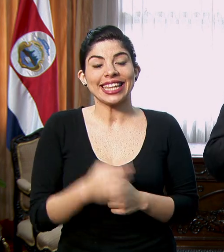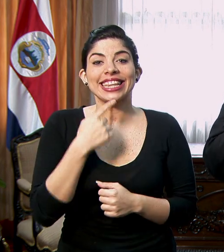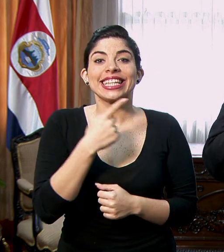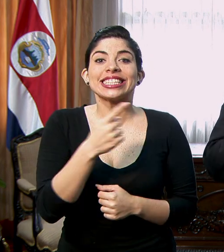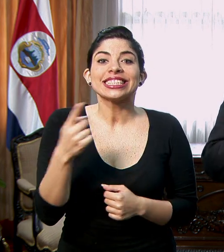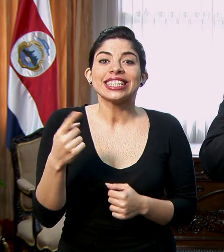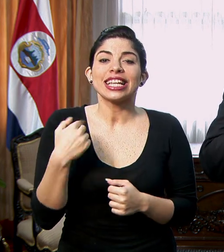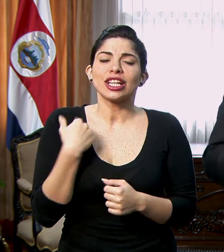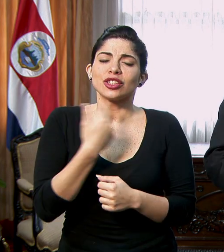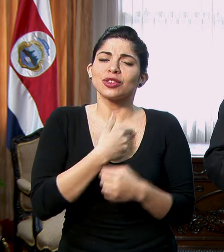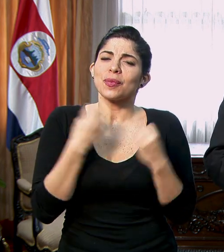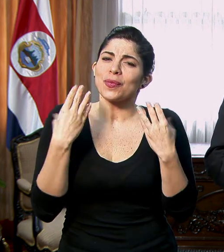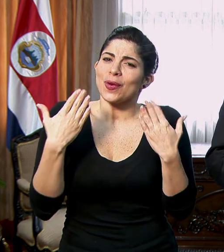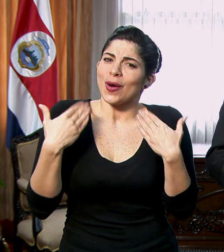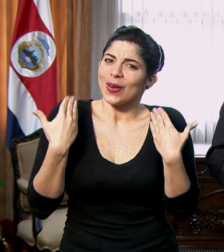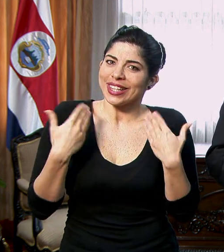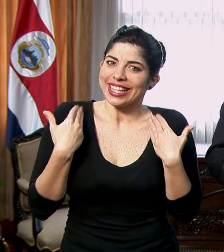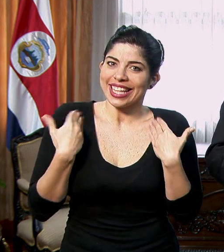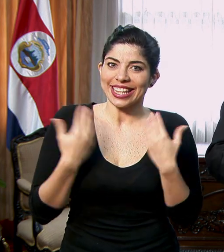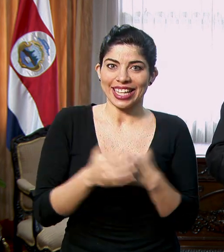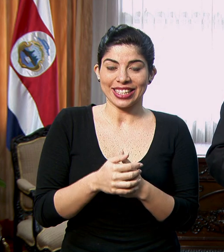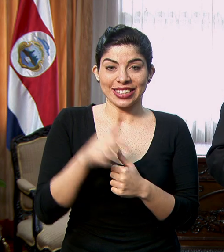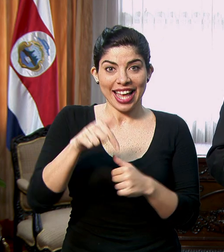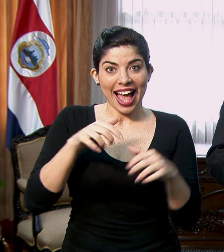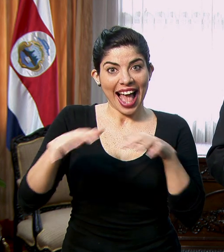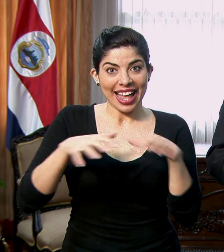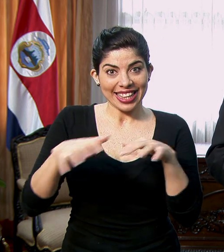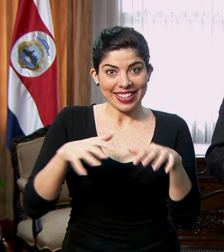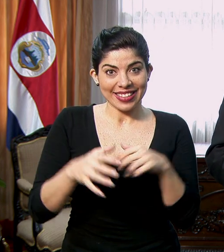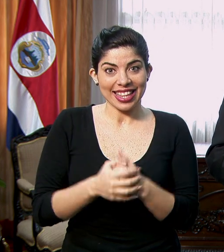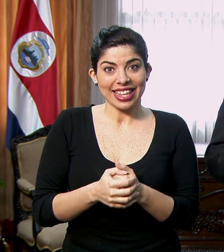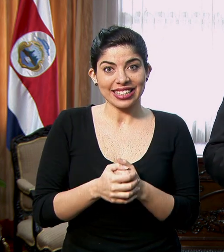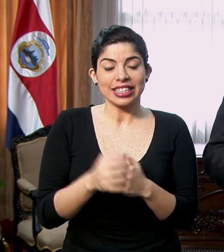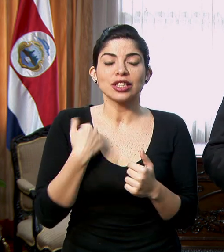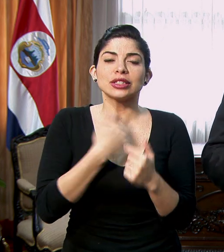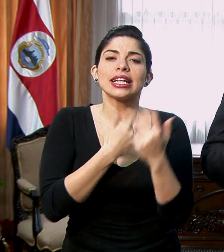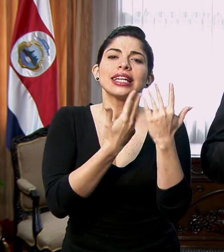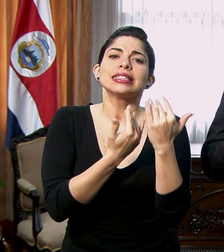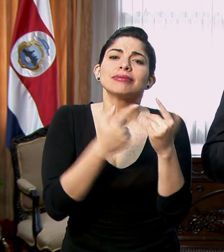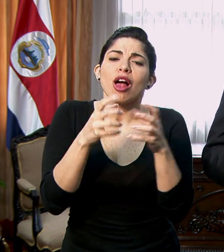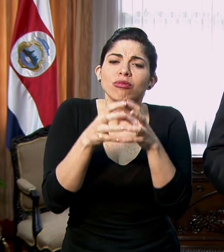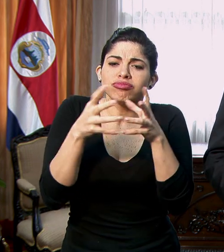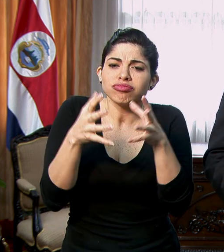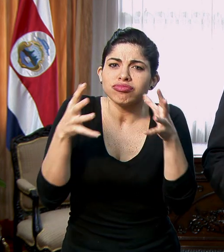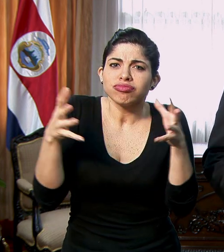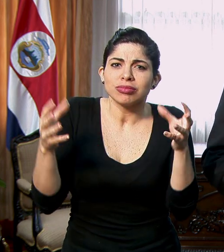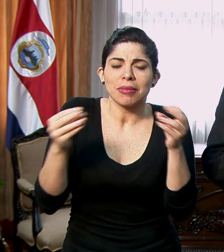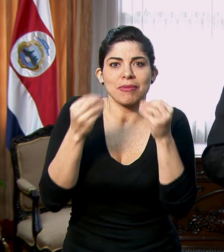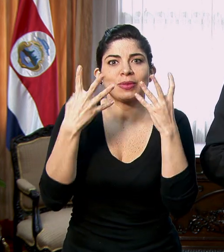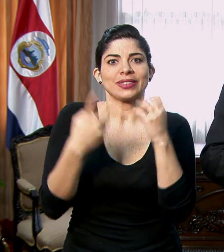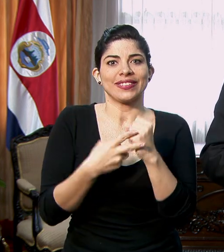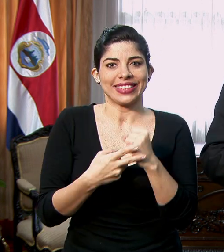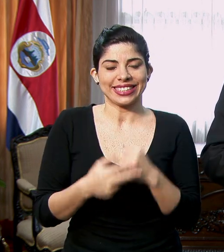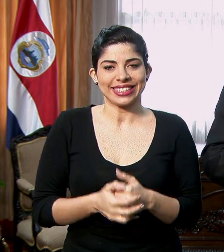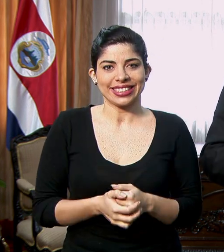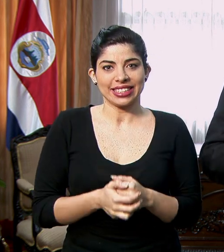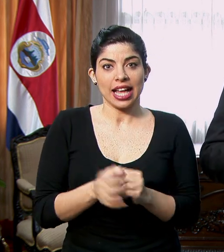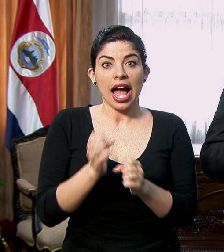que estamos muy contentos con estas actividades y que esperamos que se multipliquen muchas veces, que hagamos que nuestro